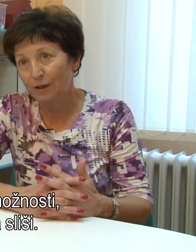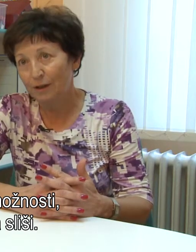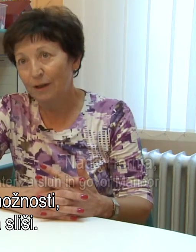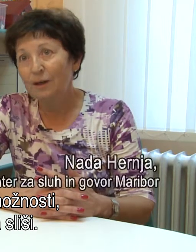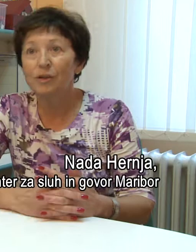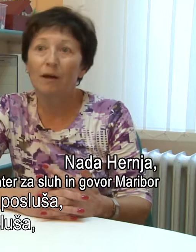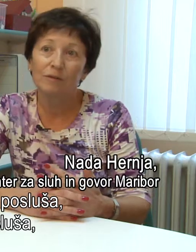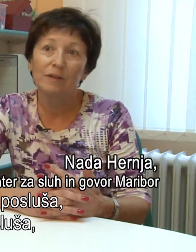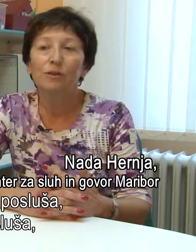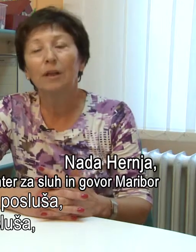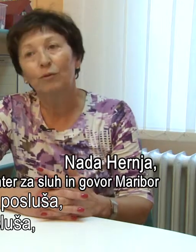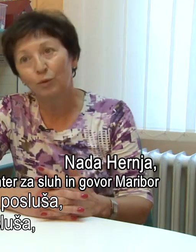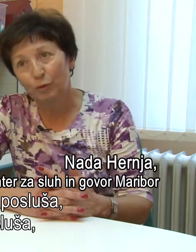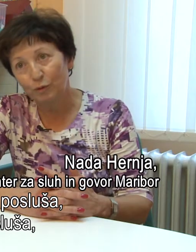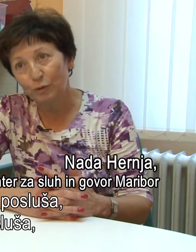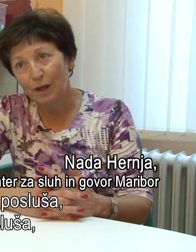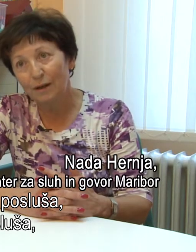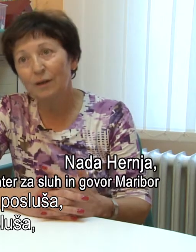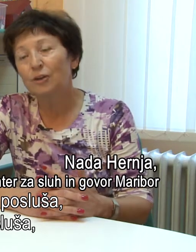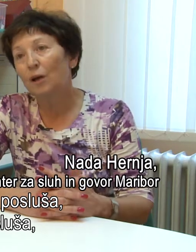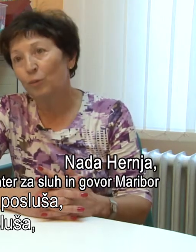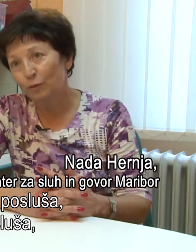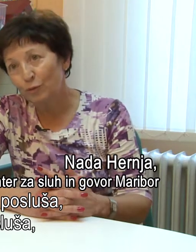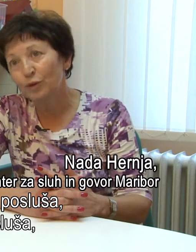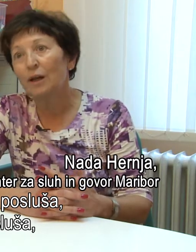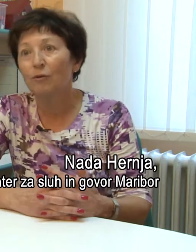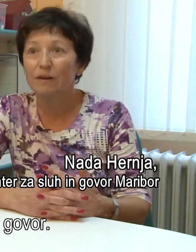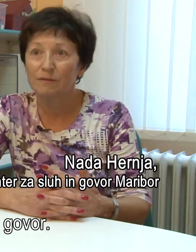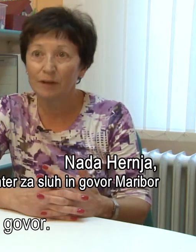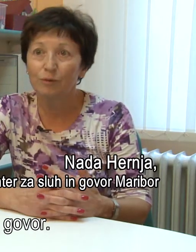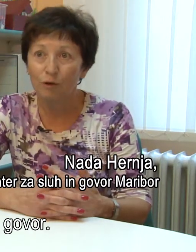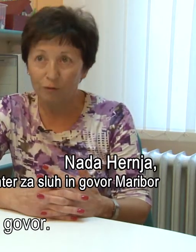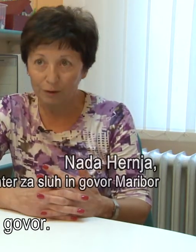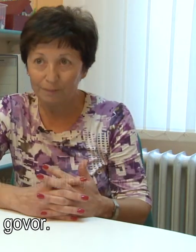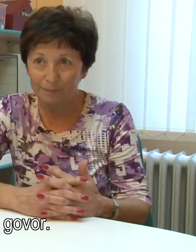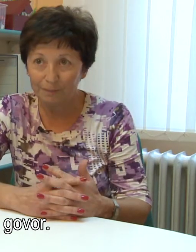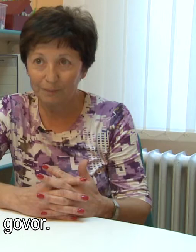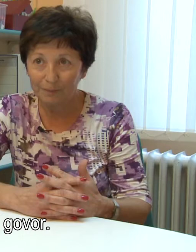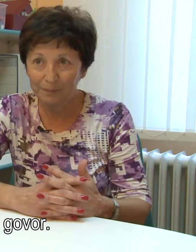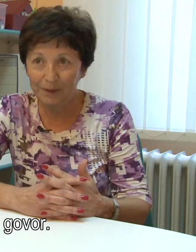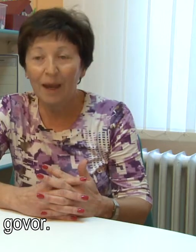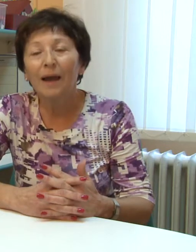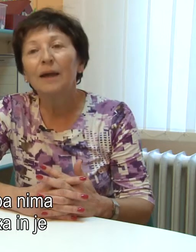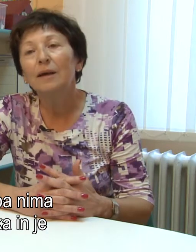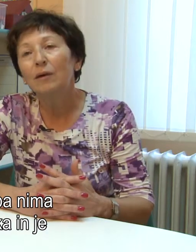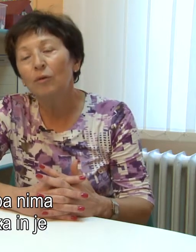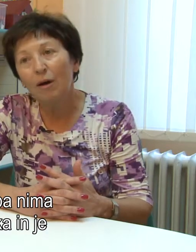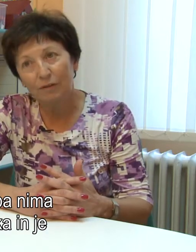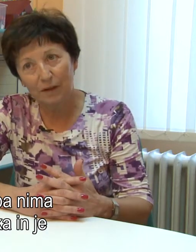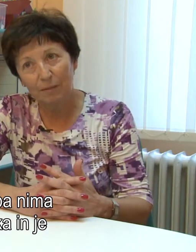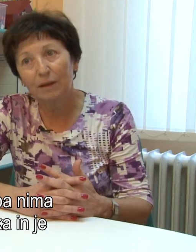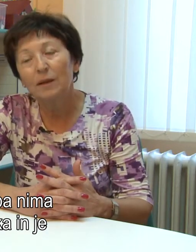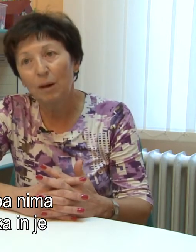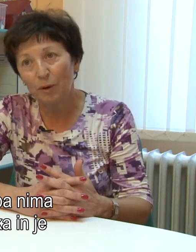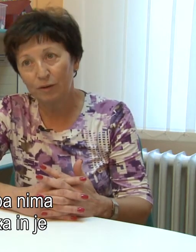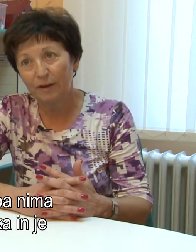sliši. Če lahko sliši, lahko tudi posluša. Če lahko posluša, lahko razvije tudi govor. Kadar gluha